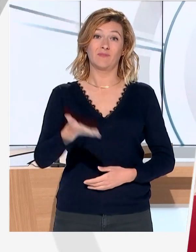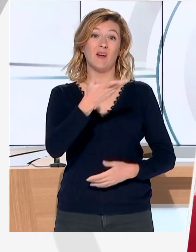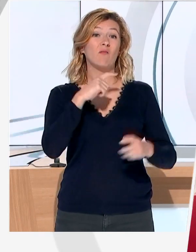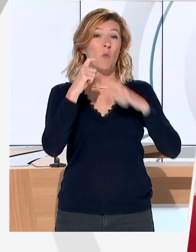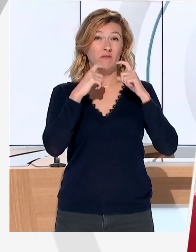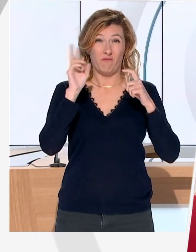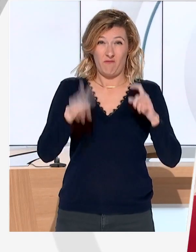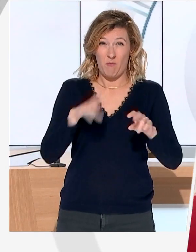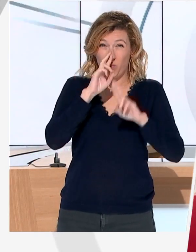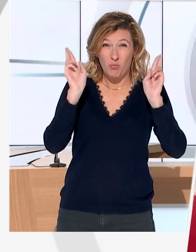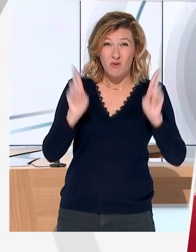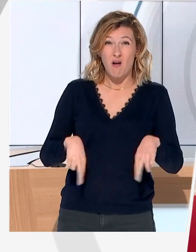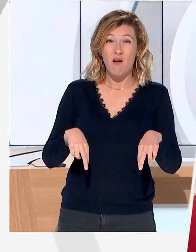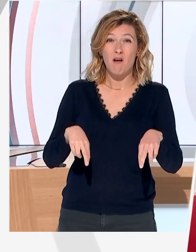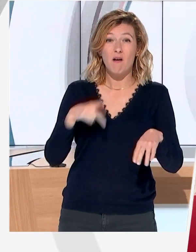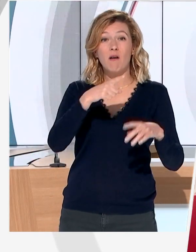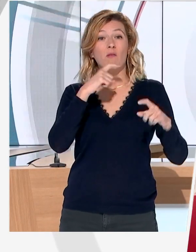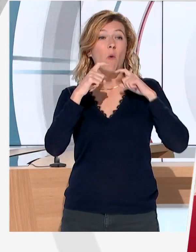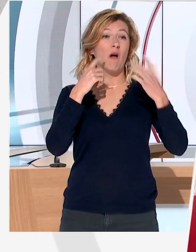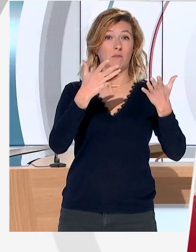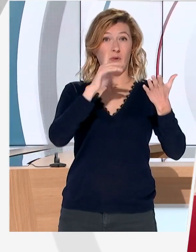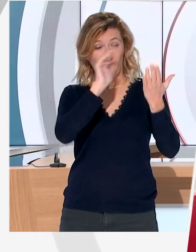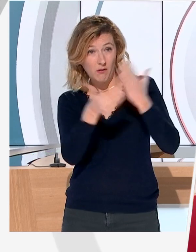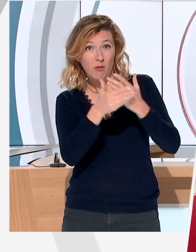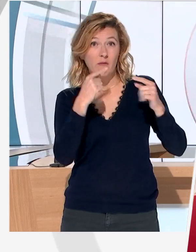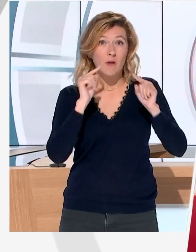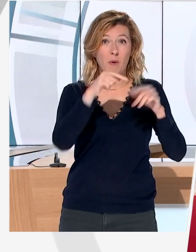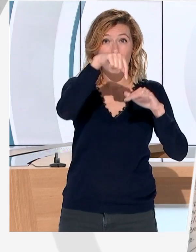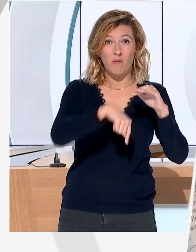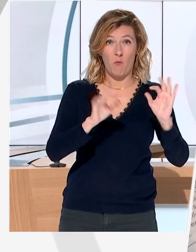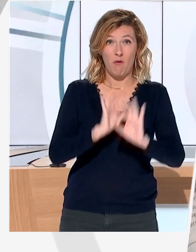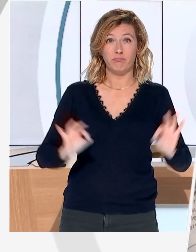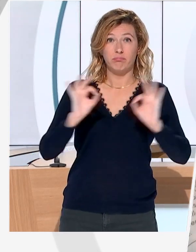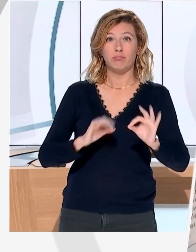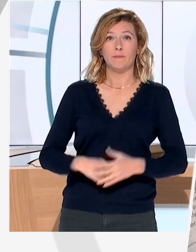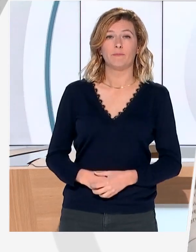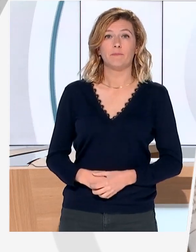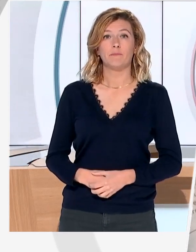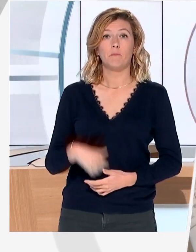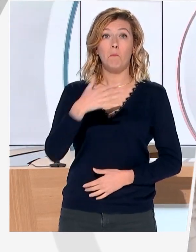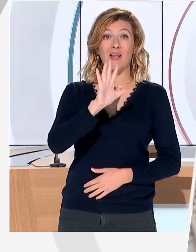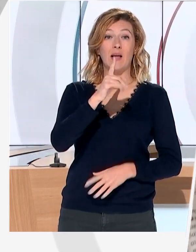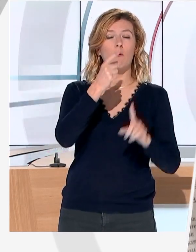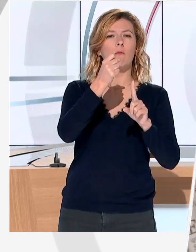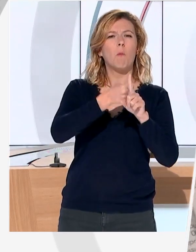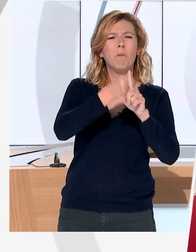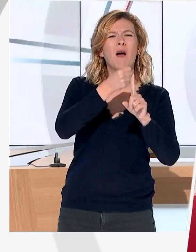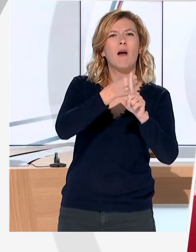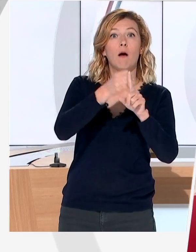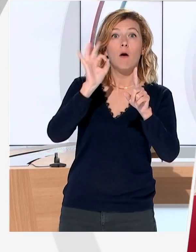permet pas de réaffirmer les éléments du débat. Mais notre combat qui est juste a été popularisé à